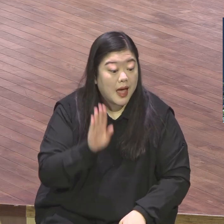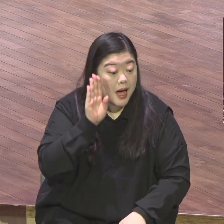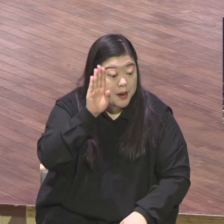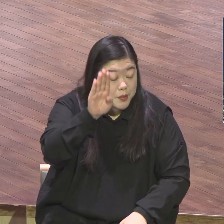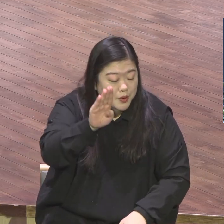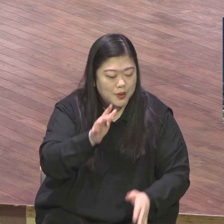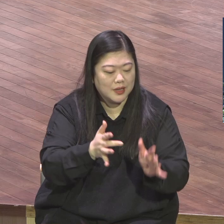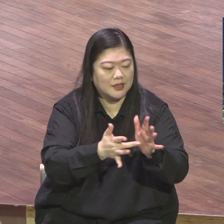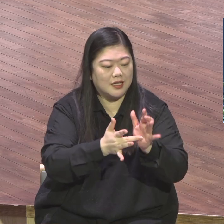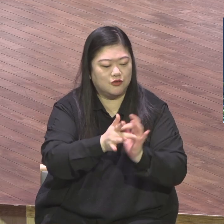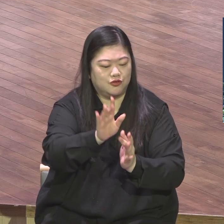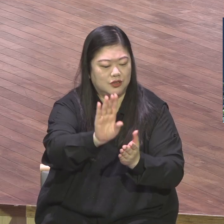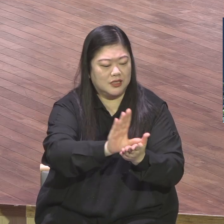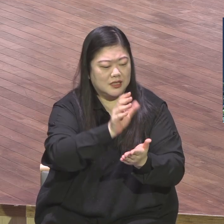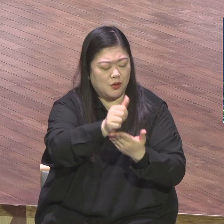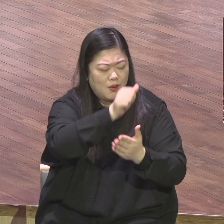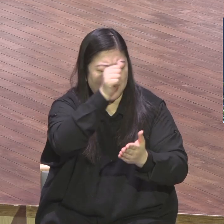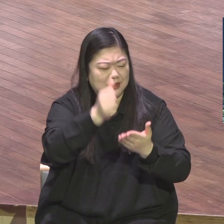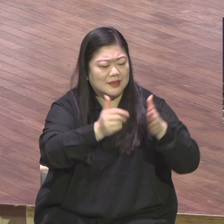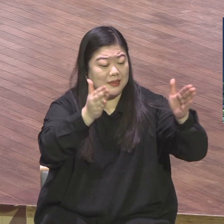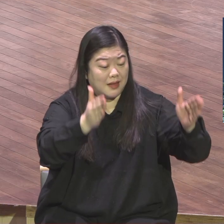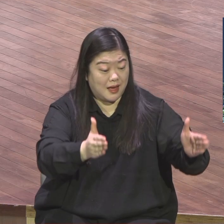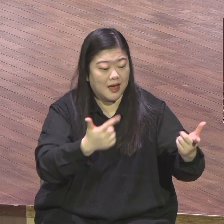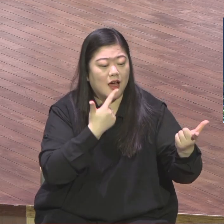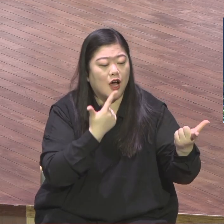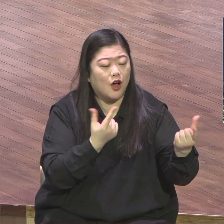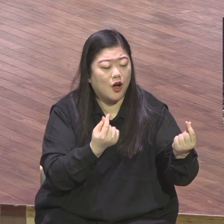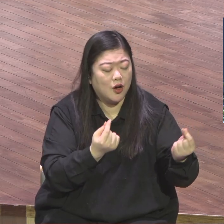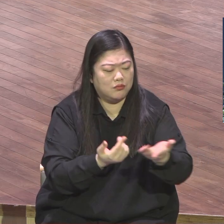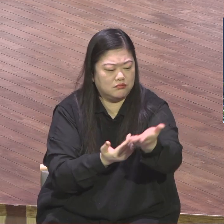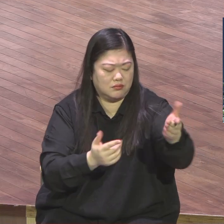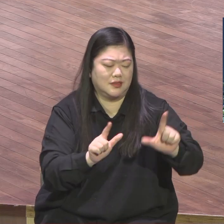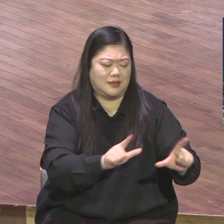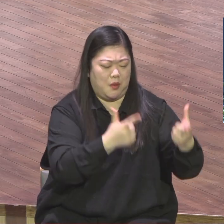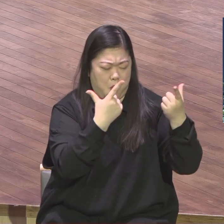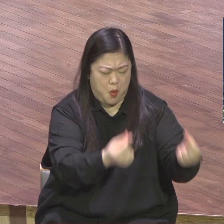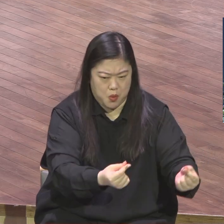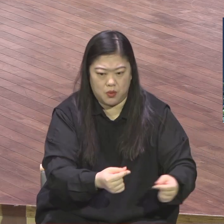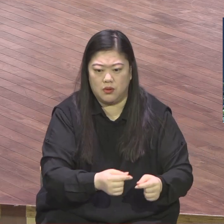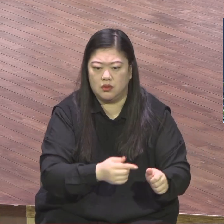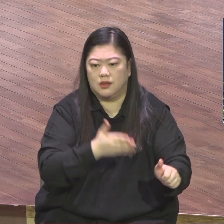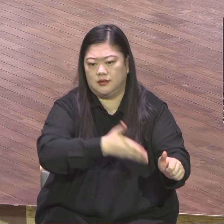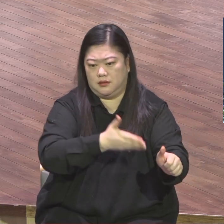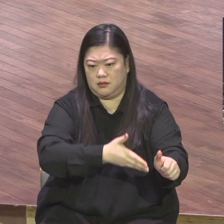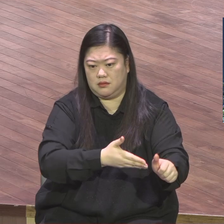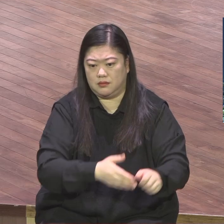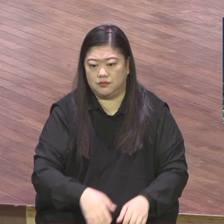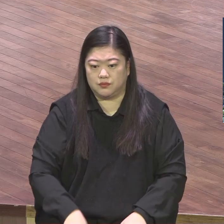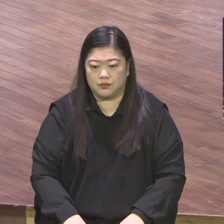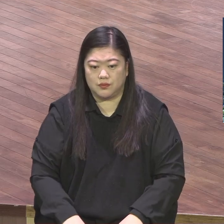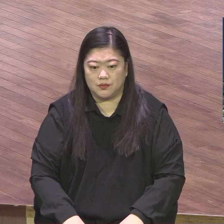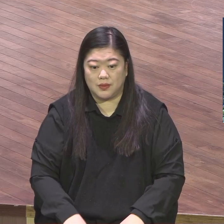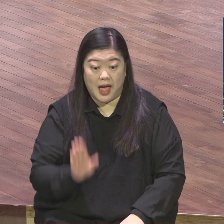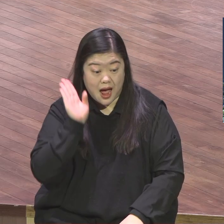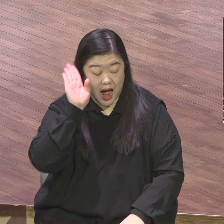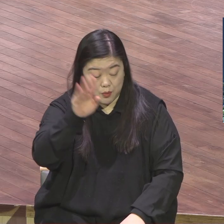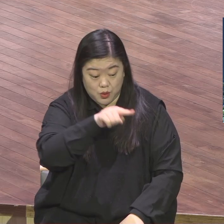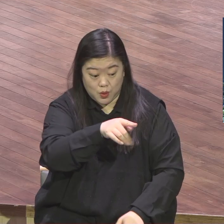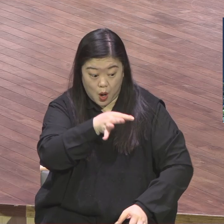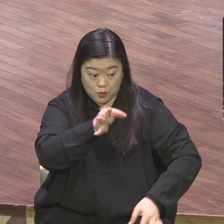그리토의 생애처럼 살아야 된다 앞으로 프로야구 선수가 되면 너를 향해서 수많은 모멸과 조소를 할